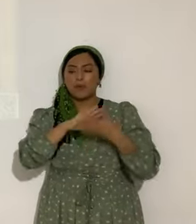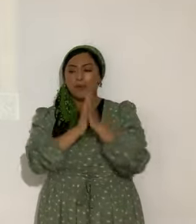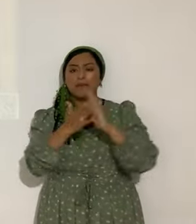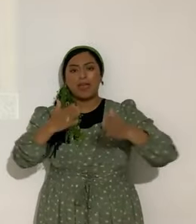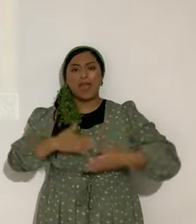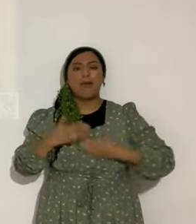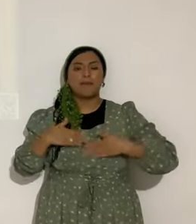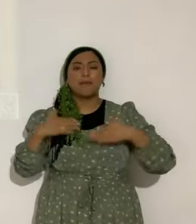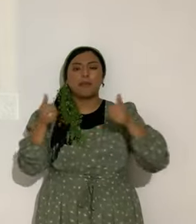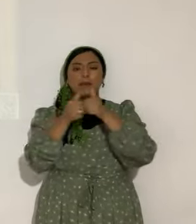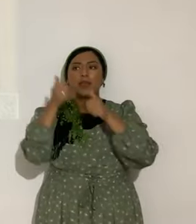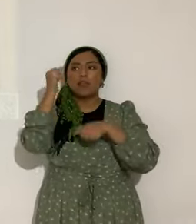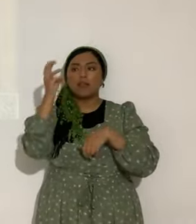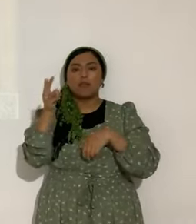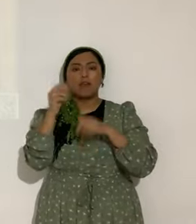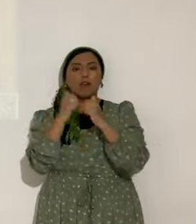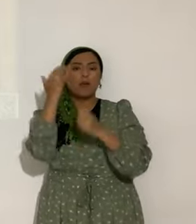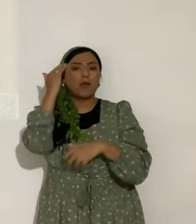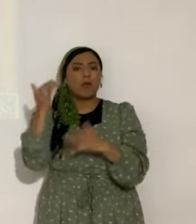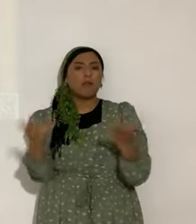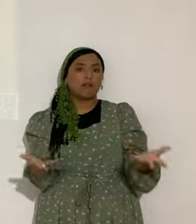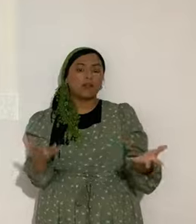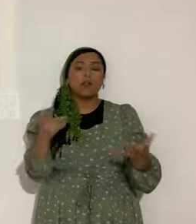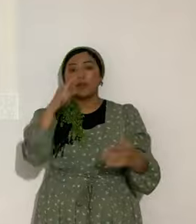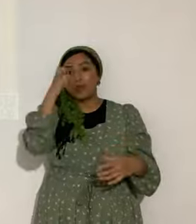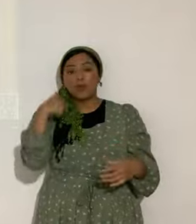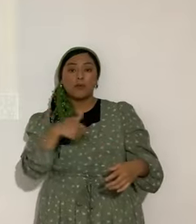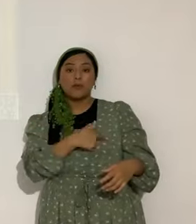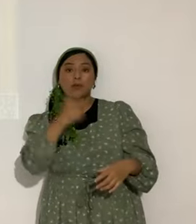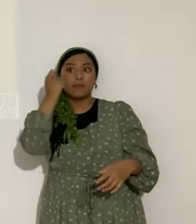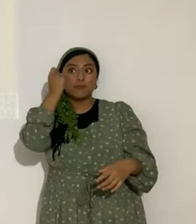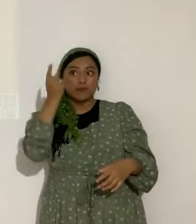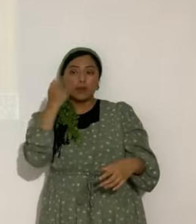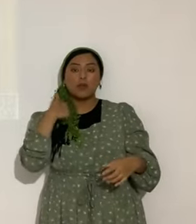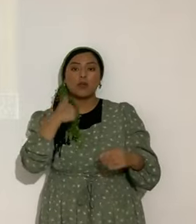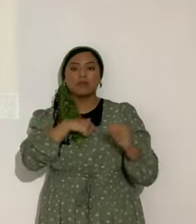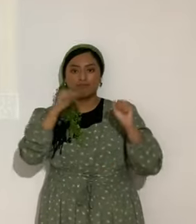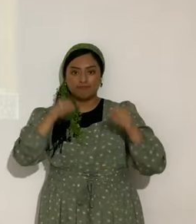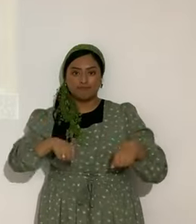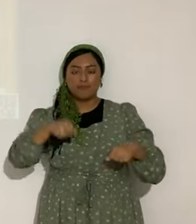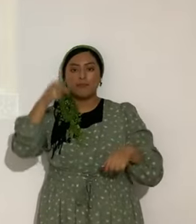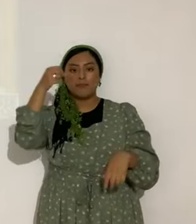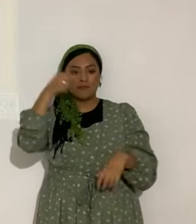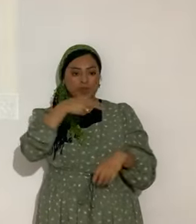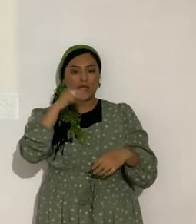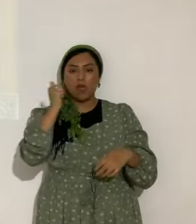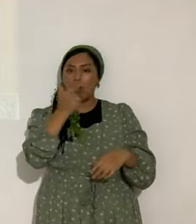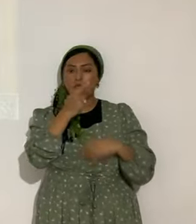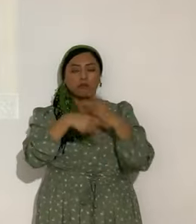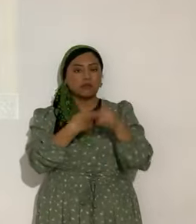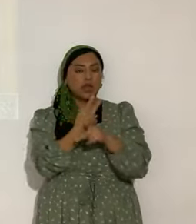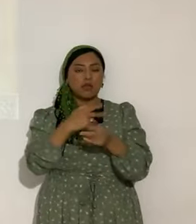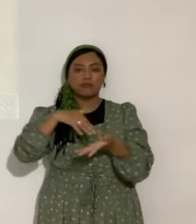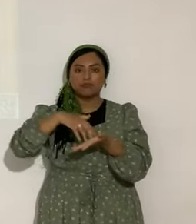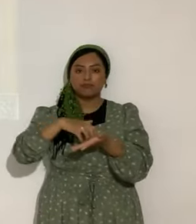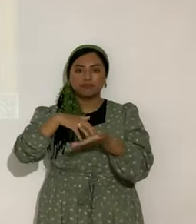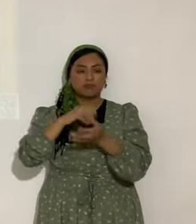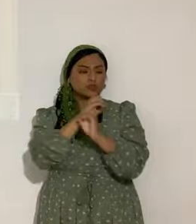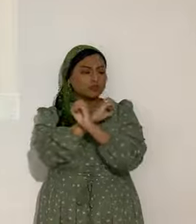con Yashua Gamashiel? Porque entendemos. Comprendemos. podemos derrotar toda debilidad. Nada de depresión